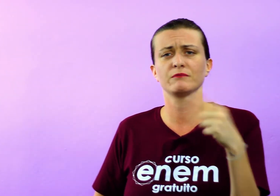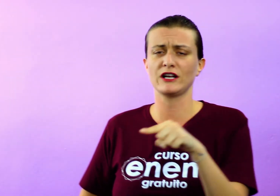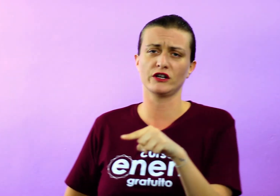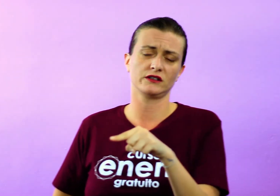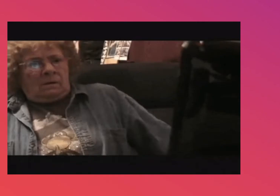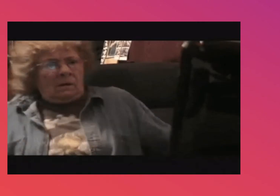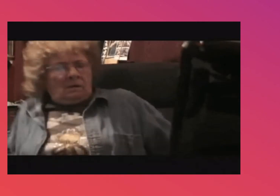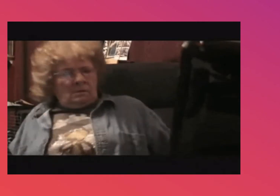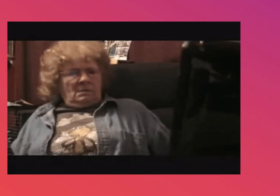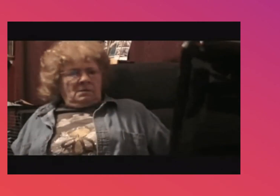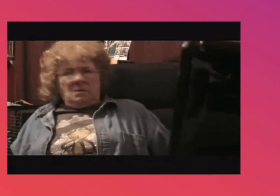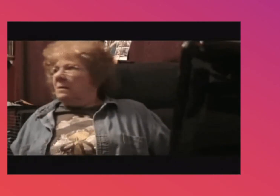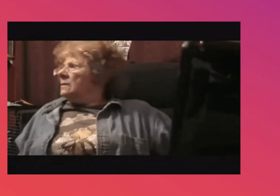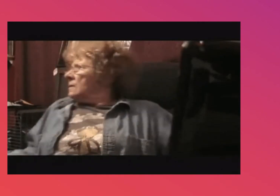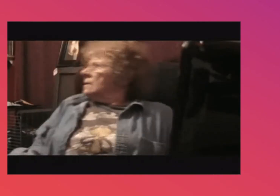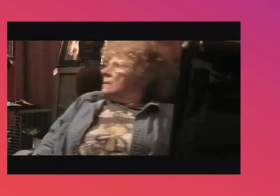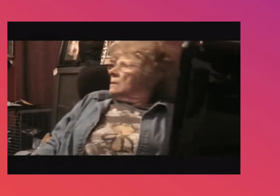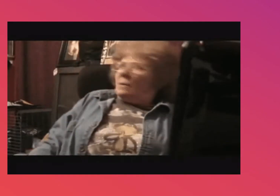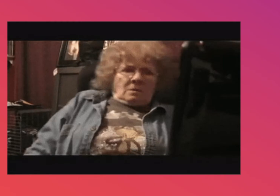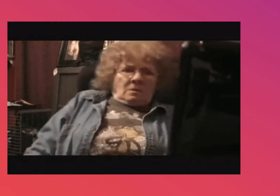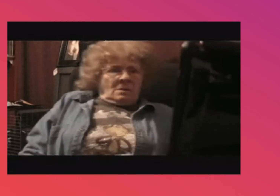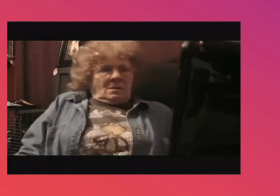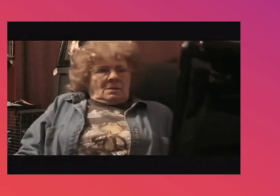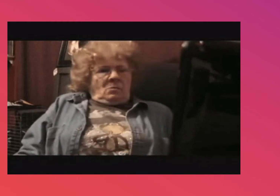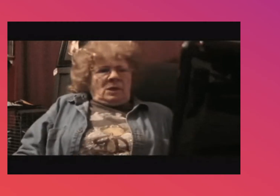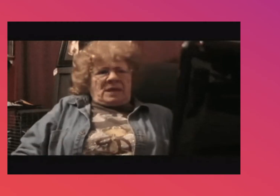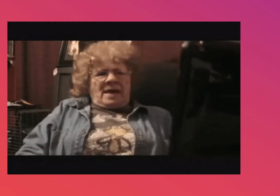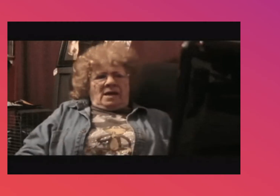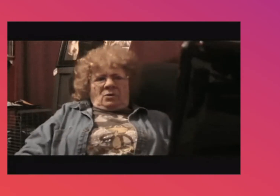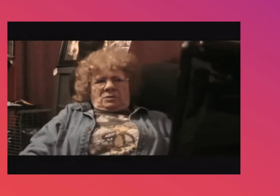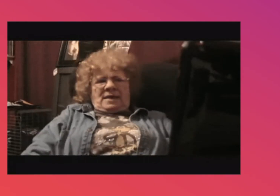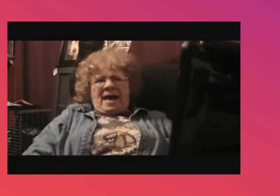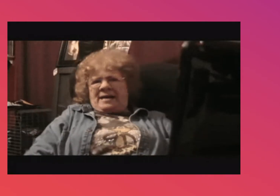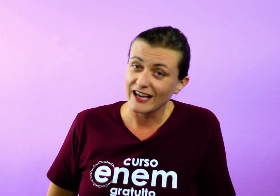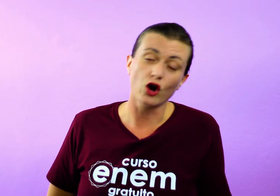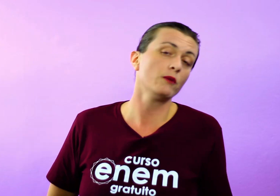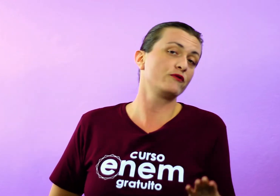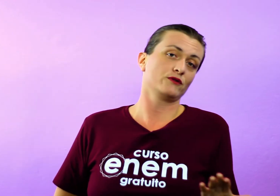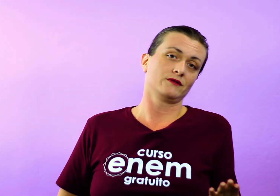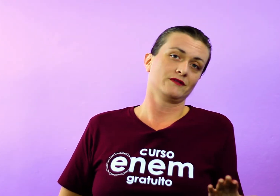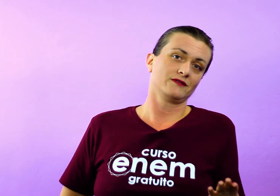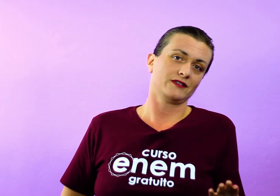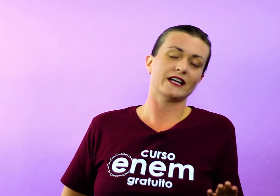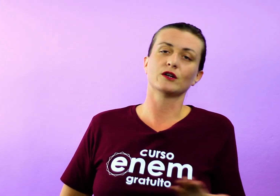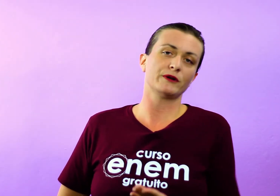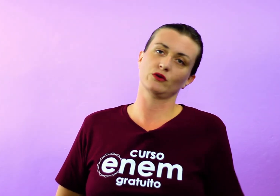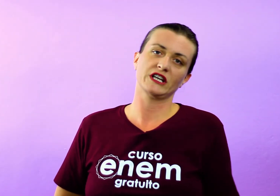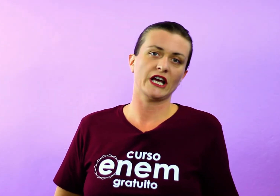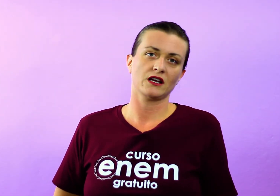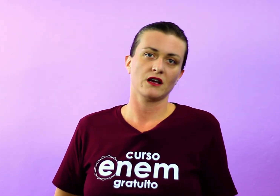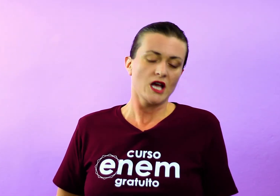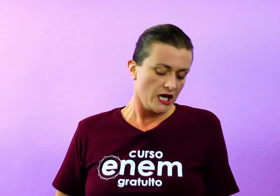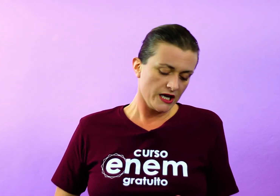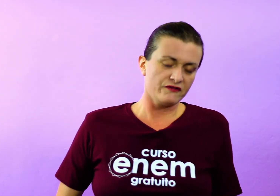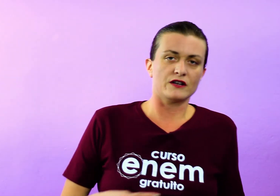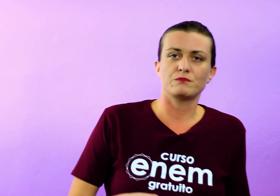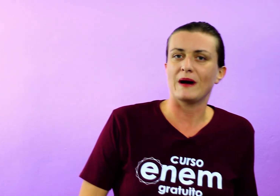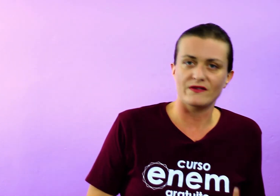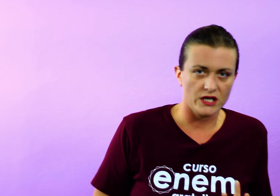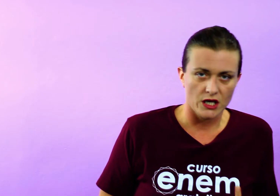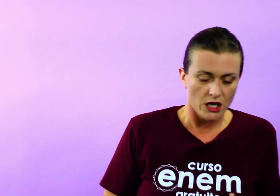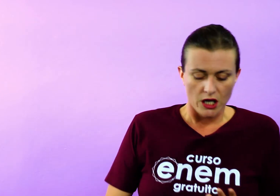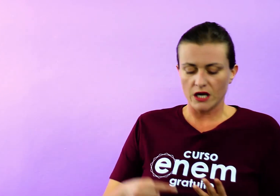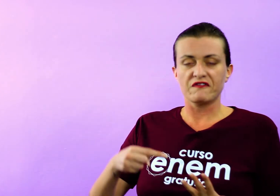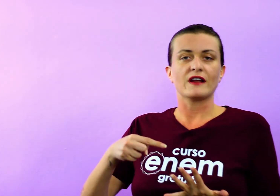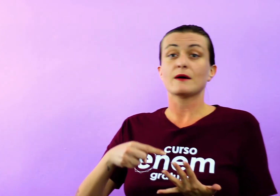pica melhor. Então assim, o cara responde uma feira, desse jeito. É óbvio que ele não perdoa ninguém. Ele fala